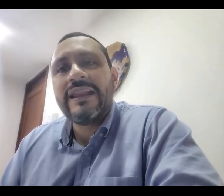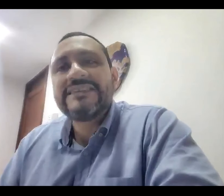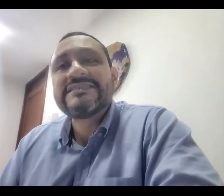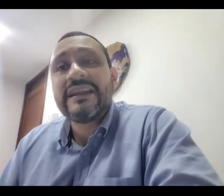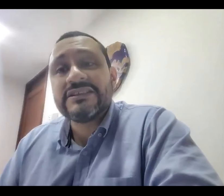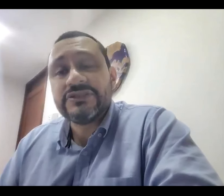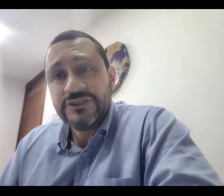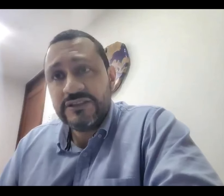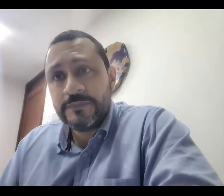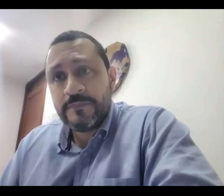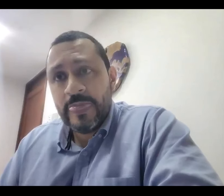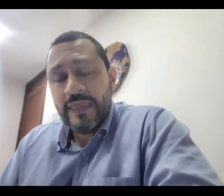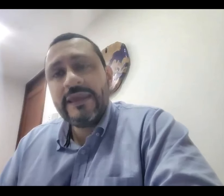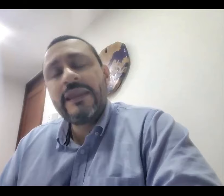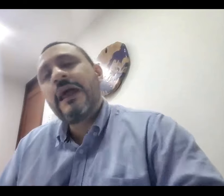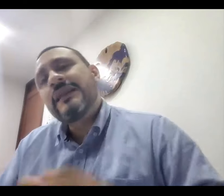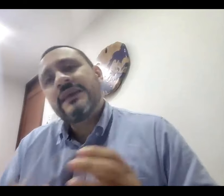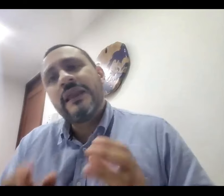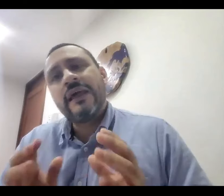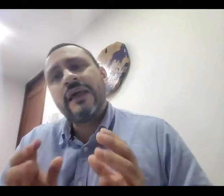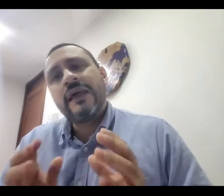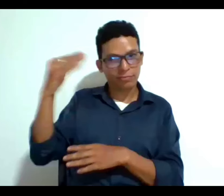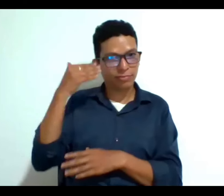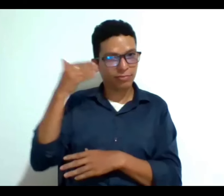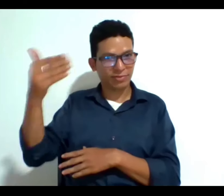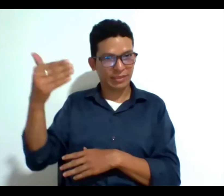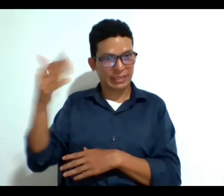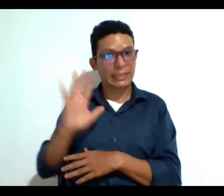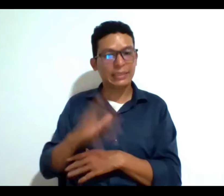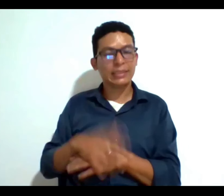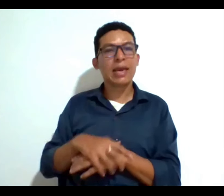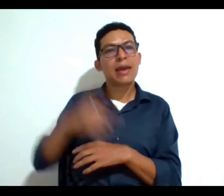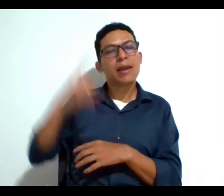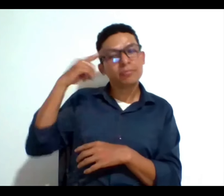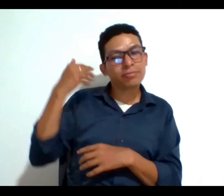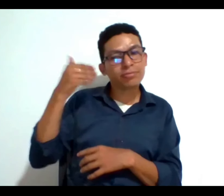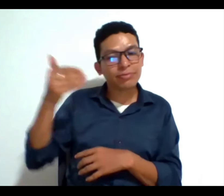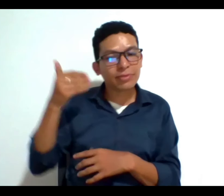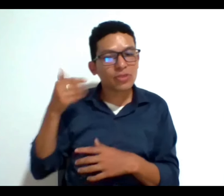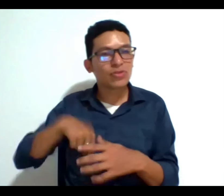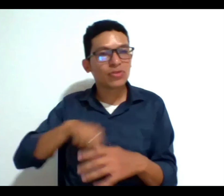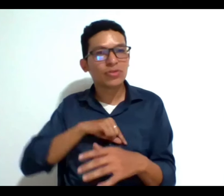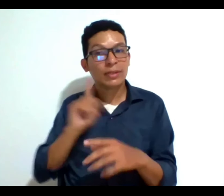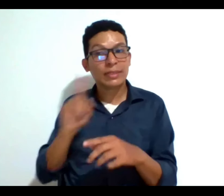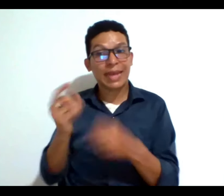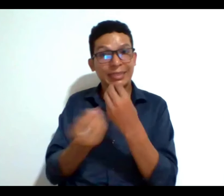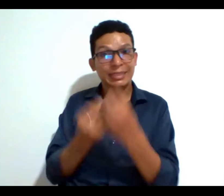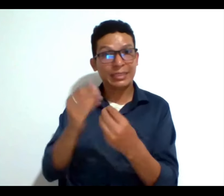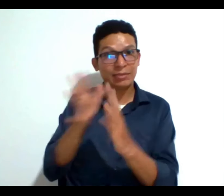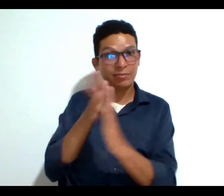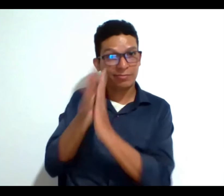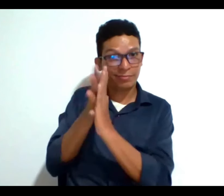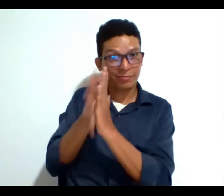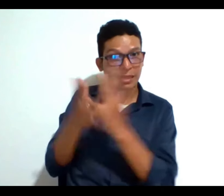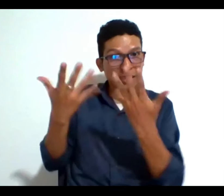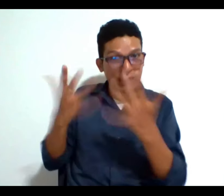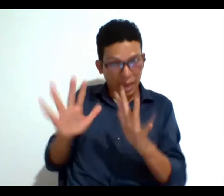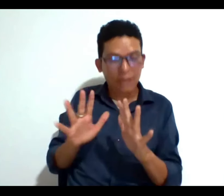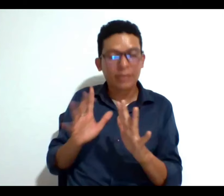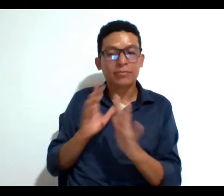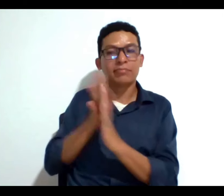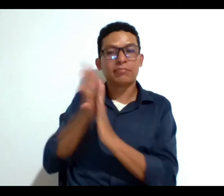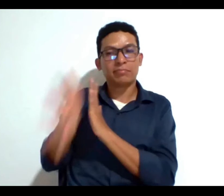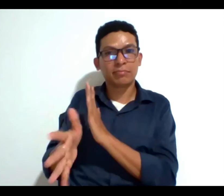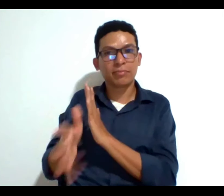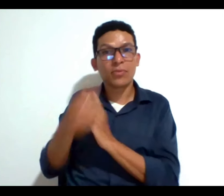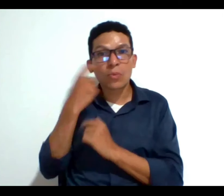ver con el análisis del raciocinio y en el análisis del raciocinio lo que uno hace es con esa información que se le ha brindado busca